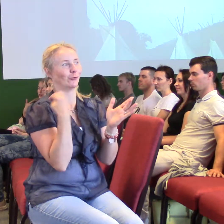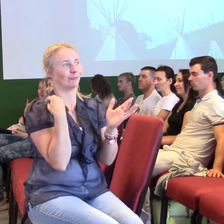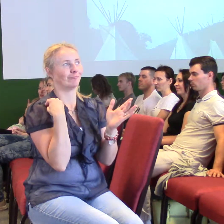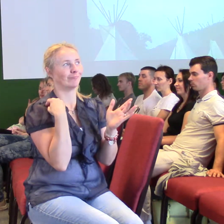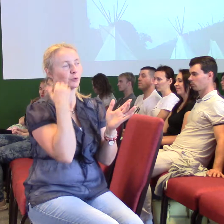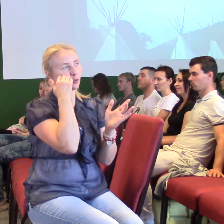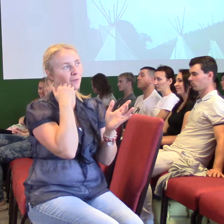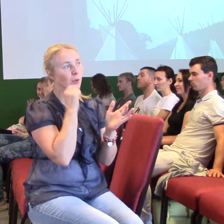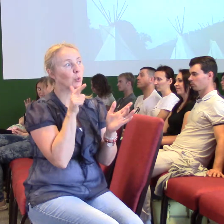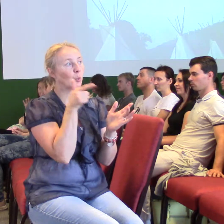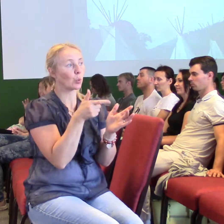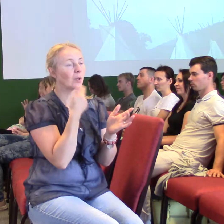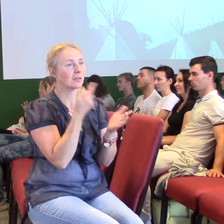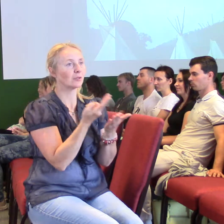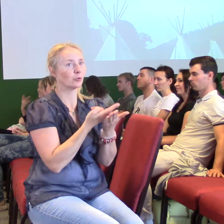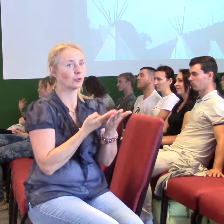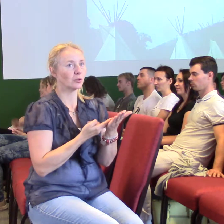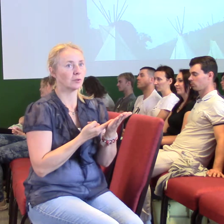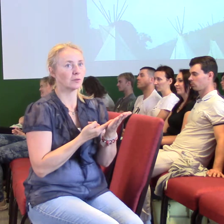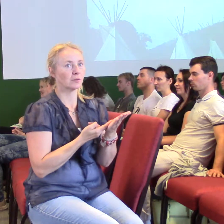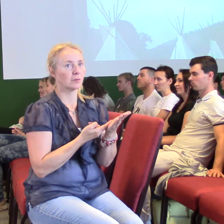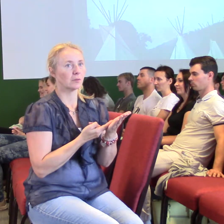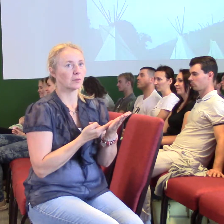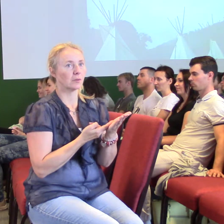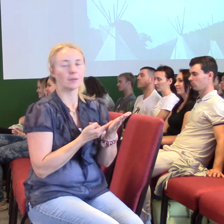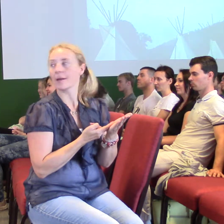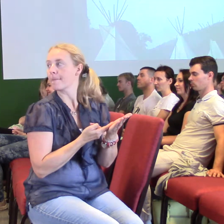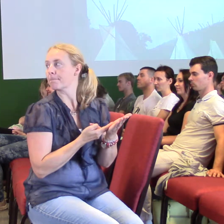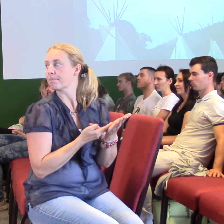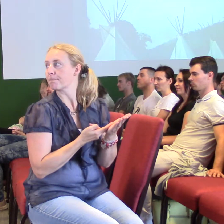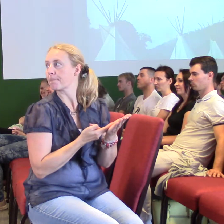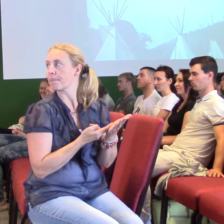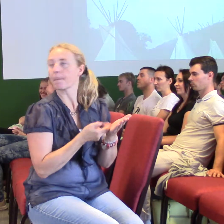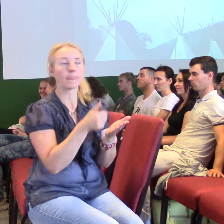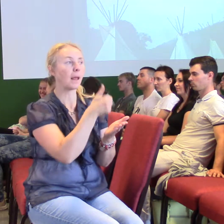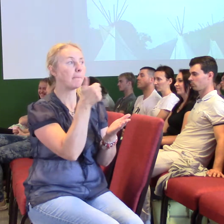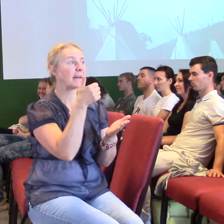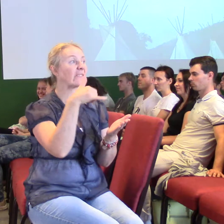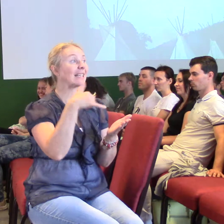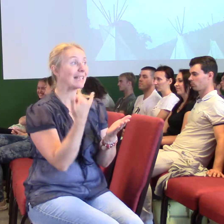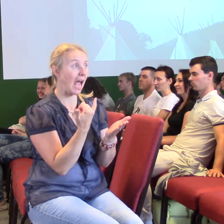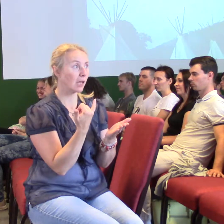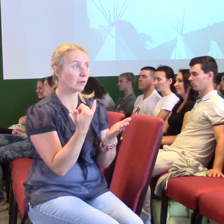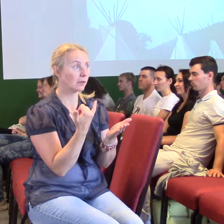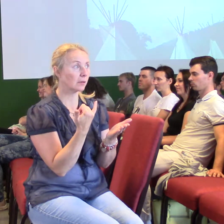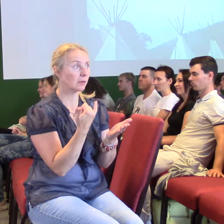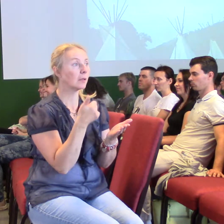Druhý verž, který chci přečíst, je z první Janovy v první kapitoli a je to první verž. Co bylo na